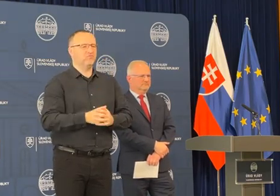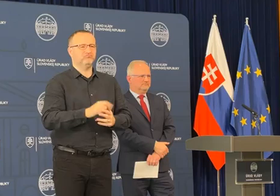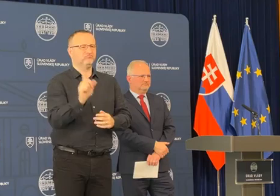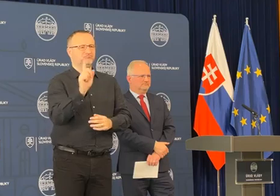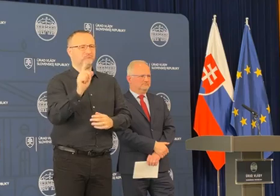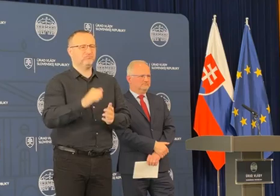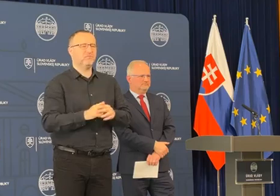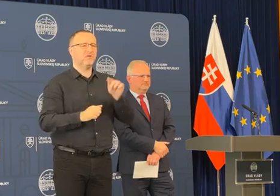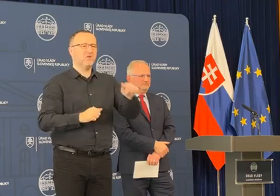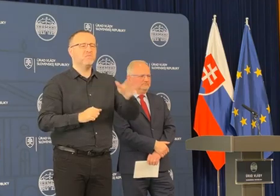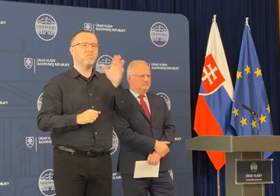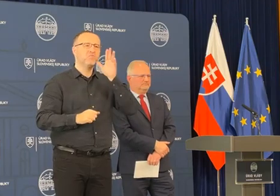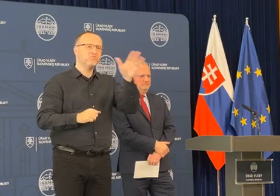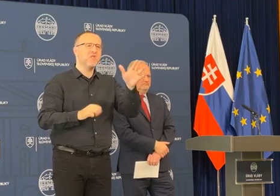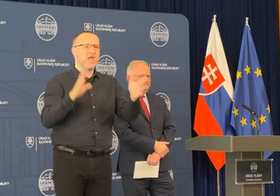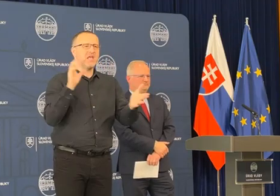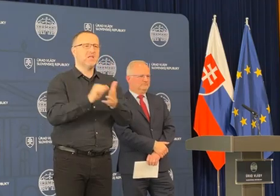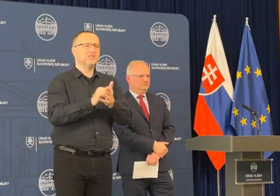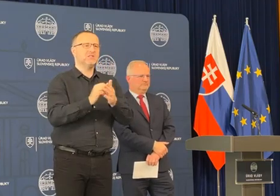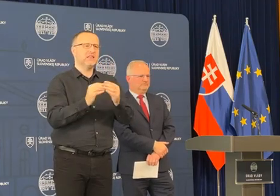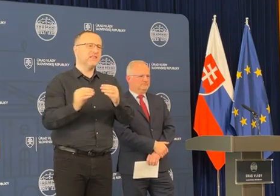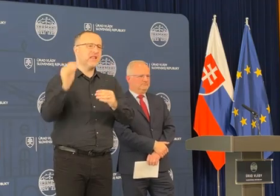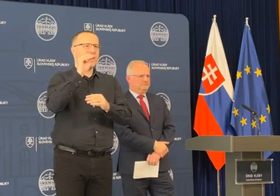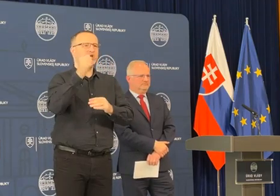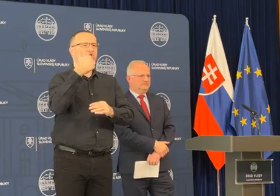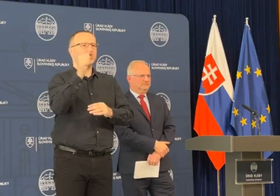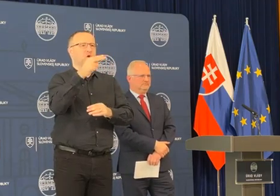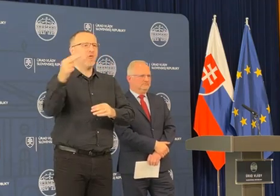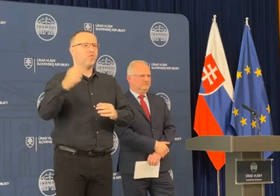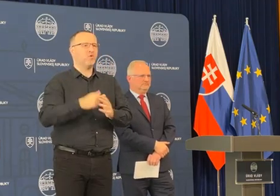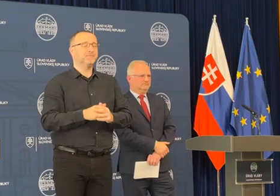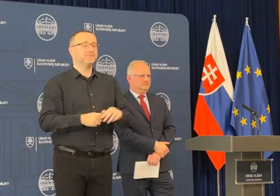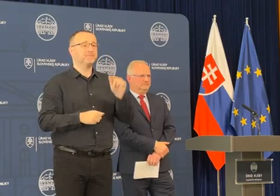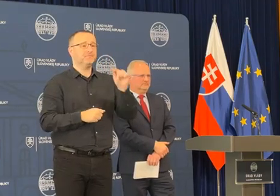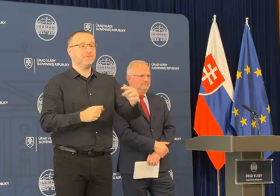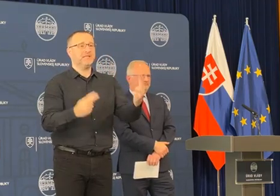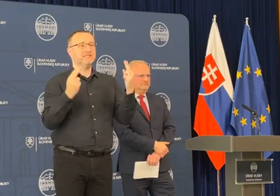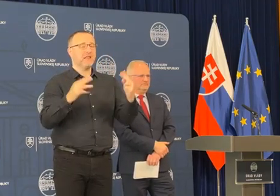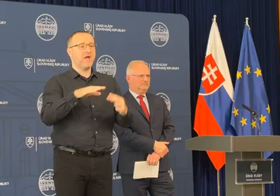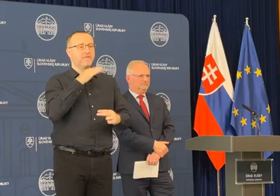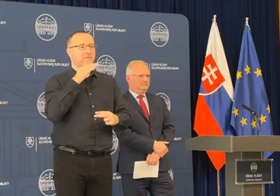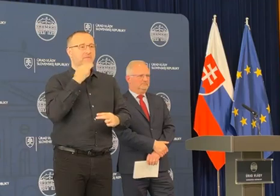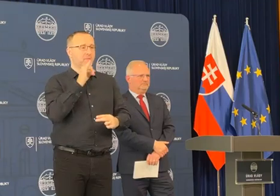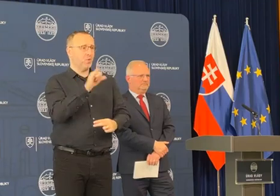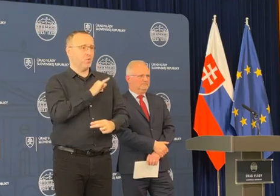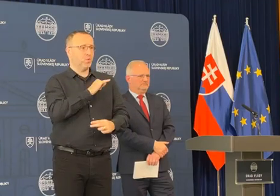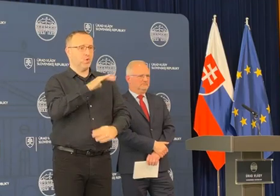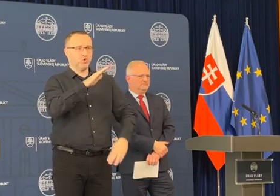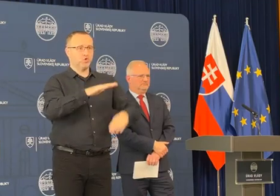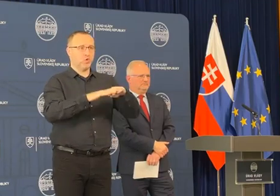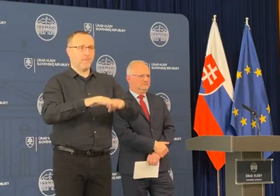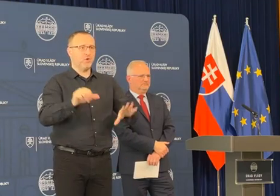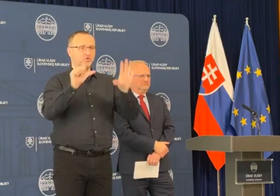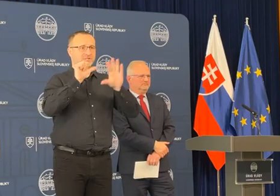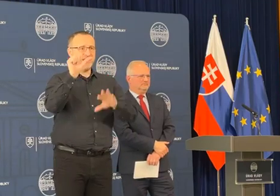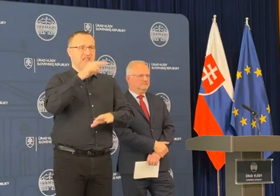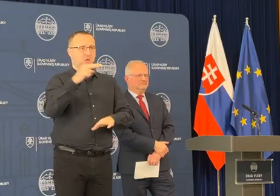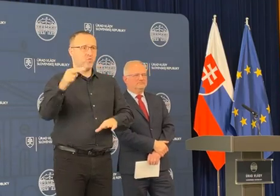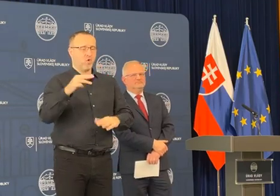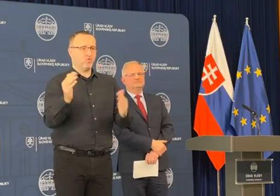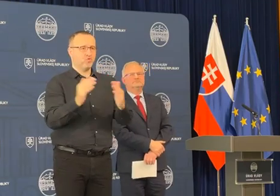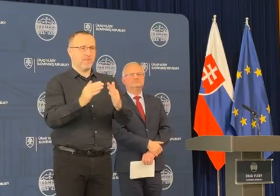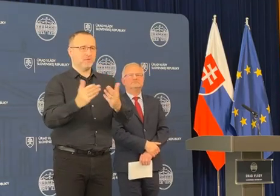sú, že bude určite vyše 100 eur, takže táto cena je veľmi, veľmi atraktívna pre domácnosti.